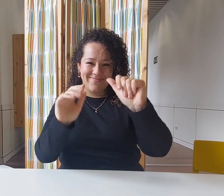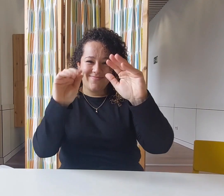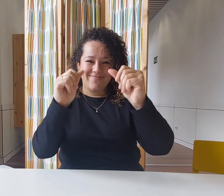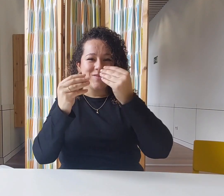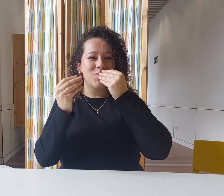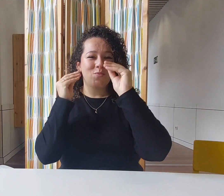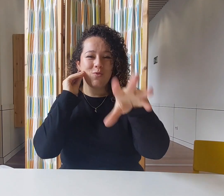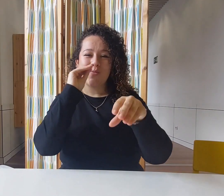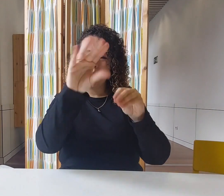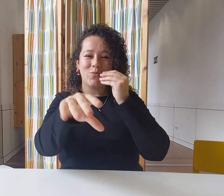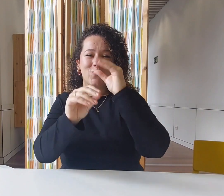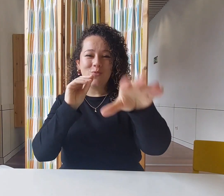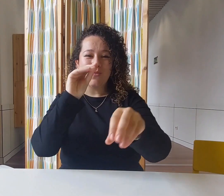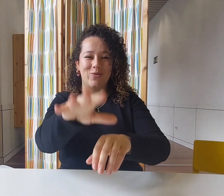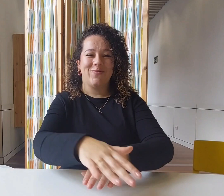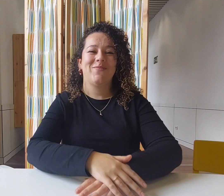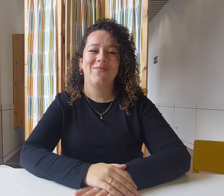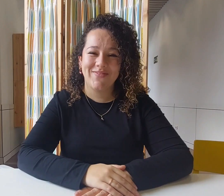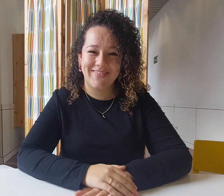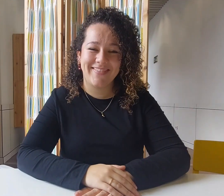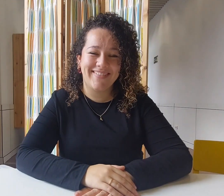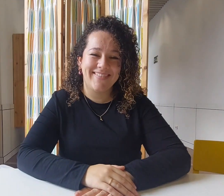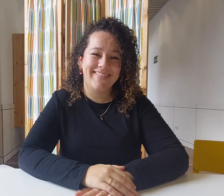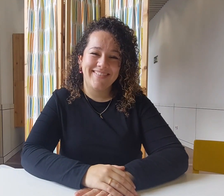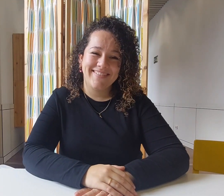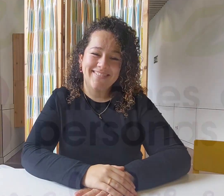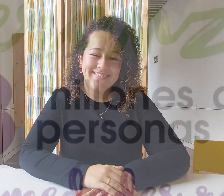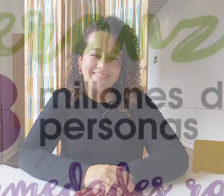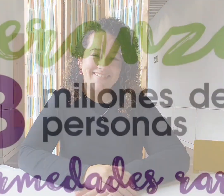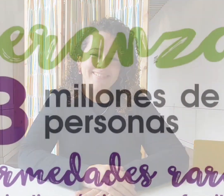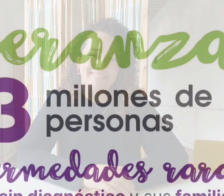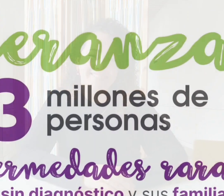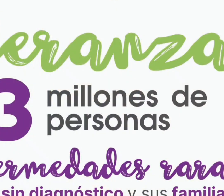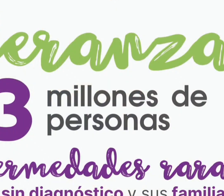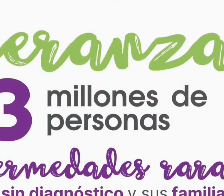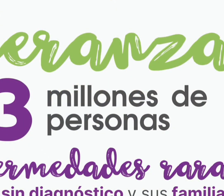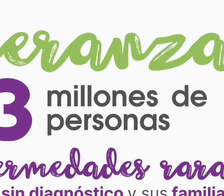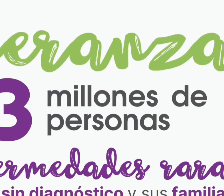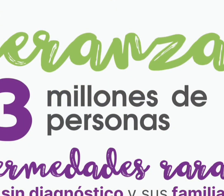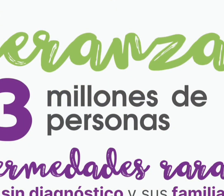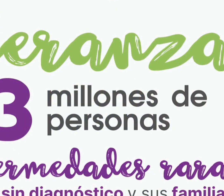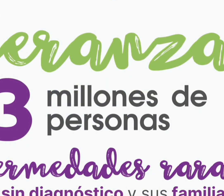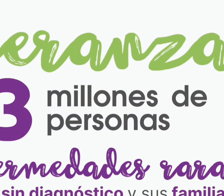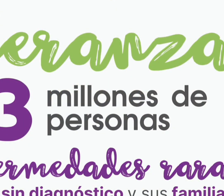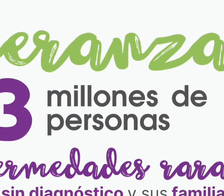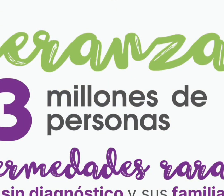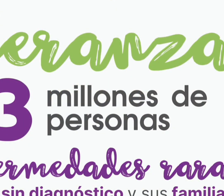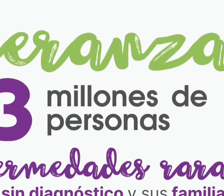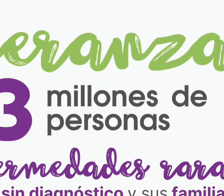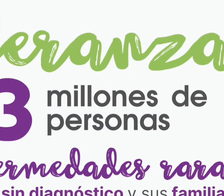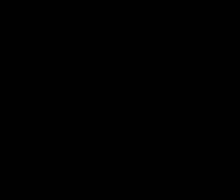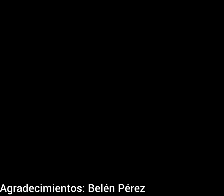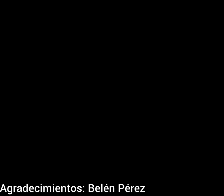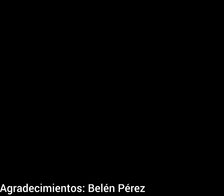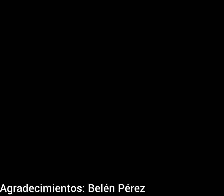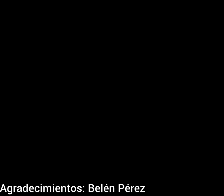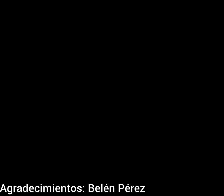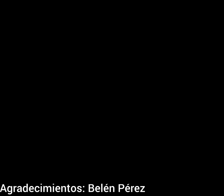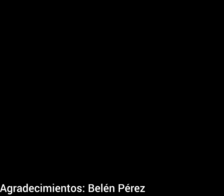como Gracias por ver el video.